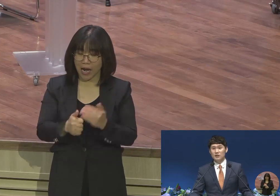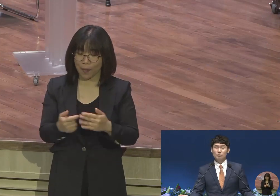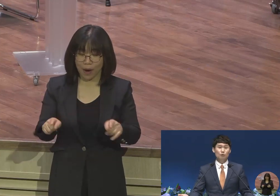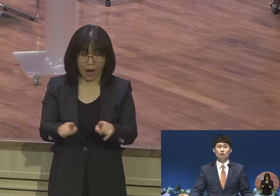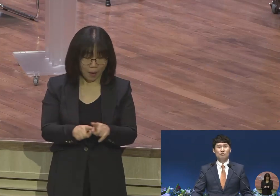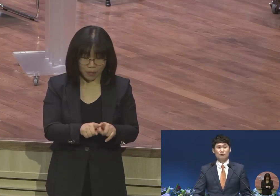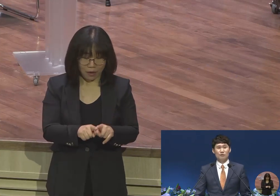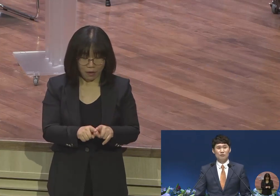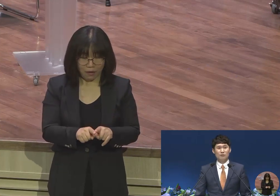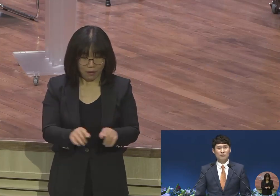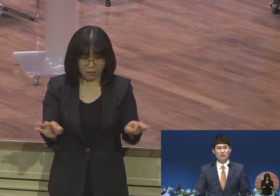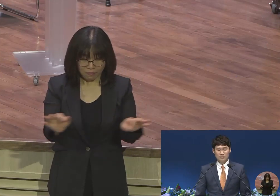찾아볼 수가 없고